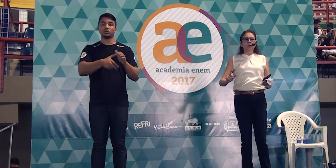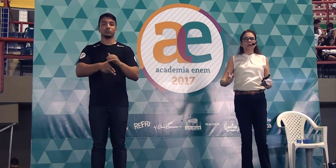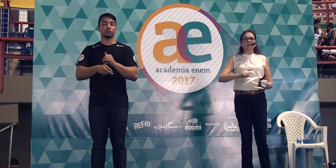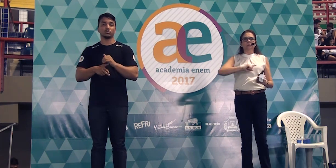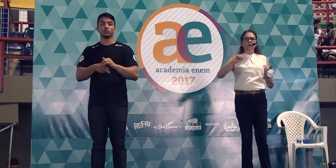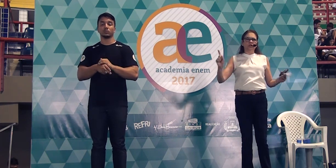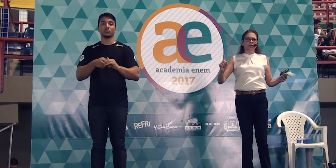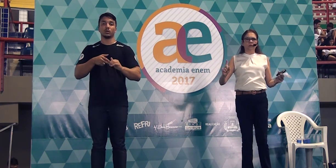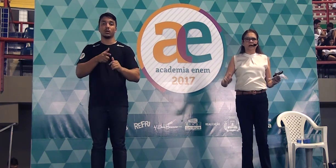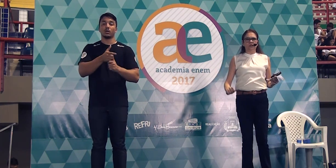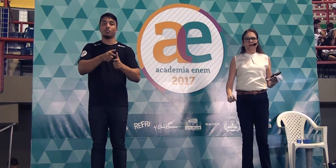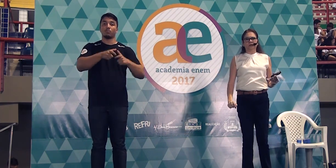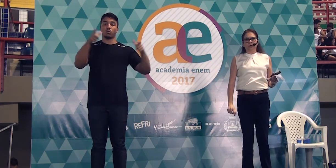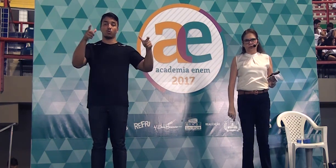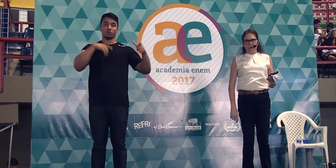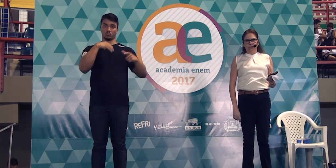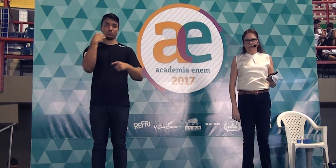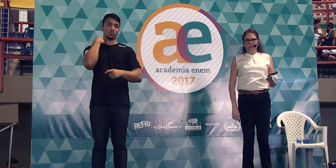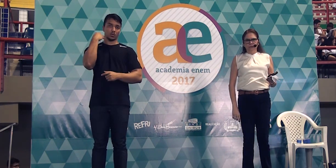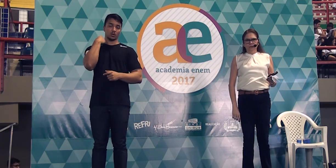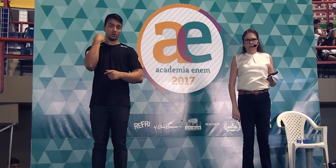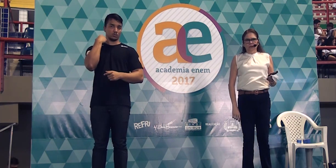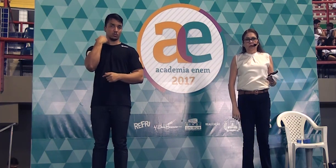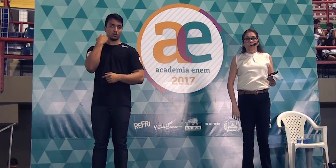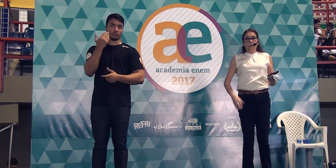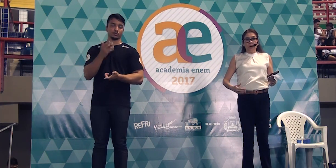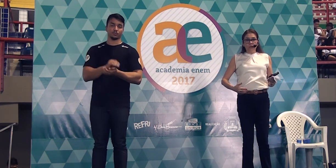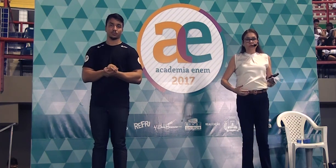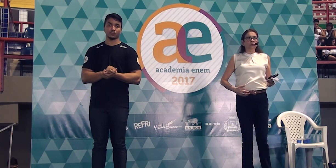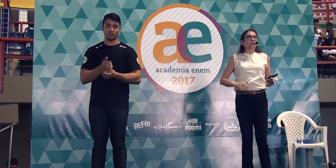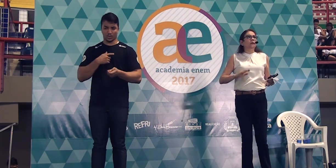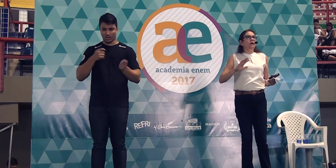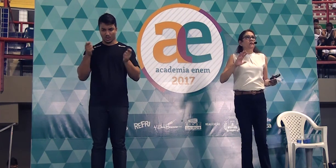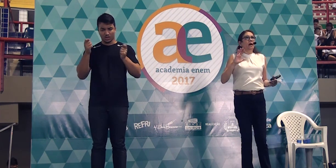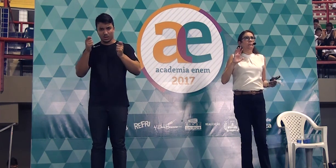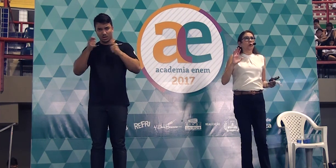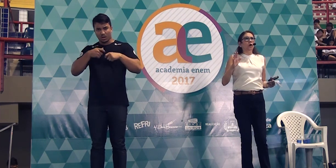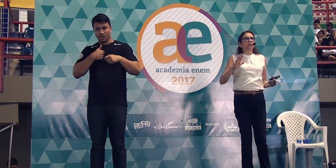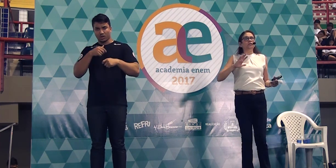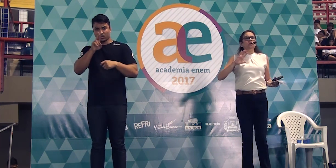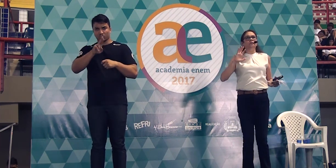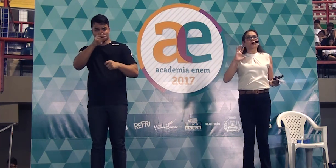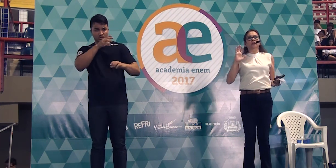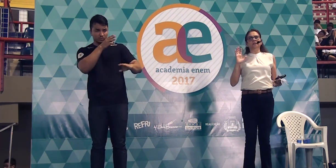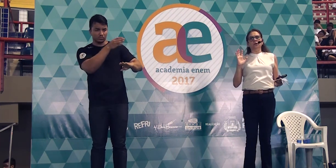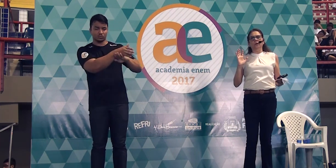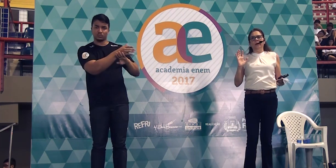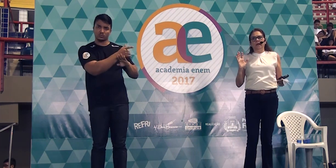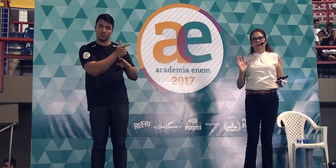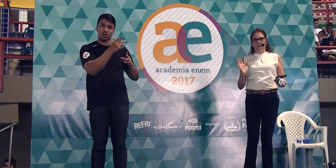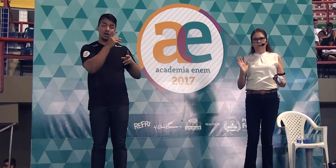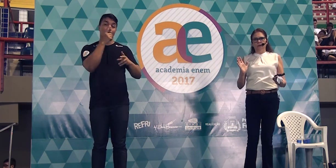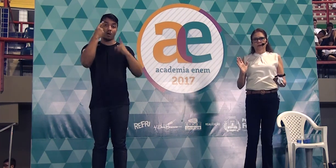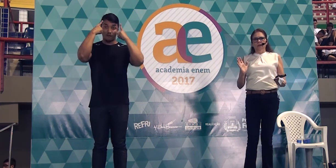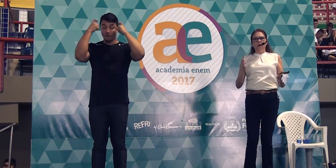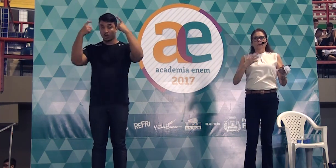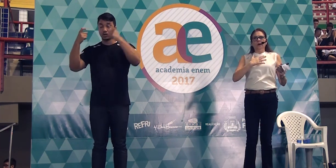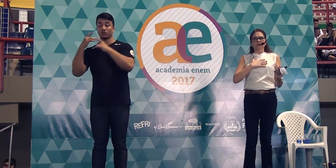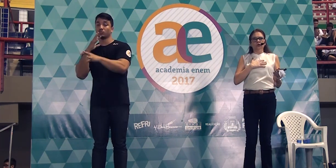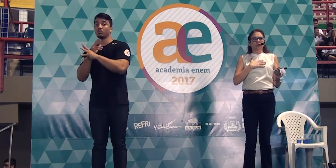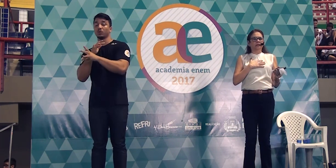subpistola e tal, explodiram caixa eletrônico. Eu posso o tema aborda sobre violência urbana.